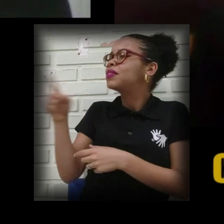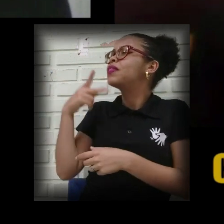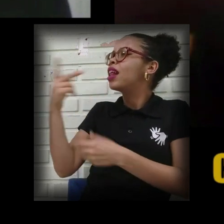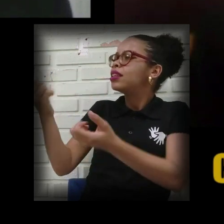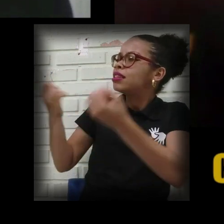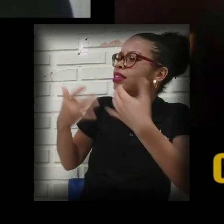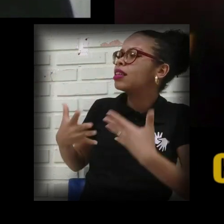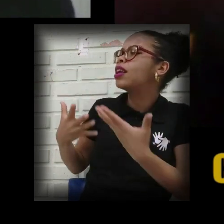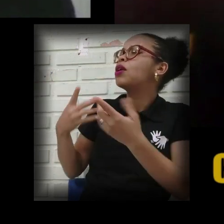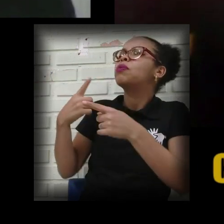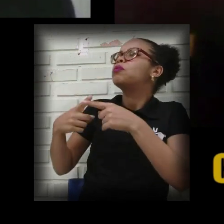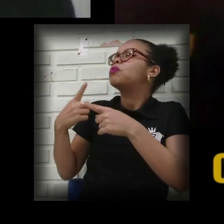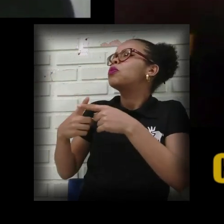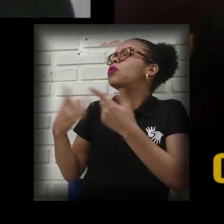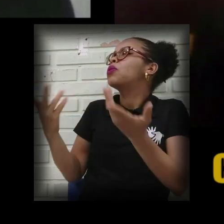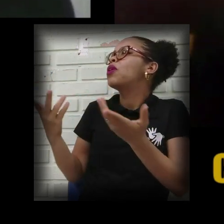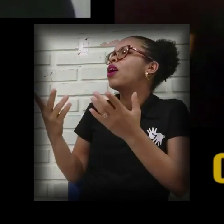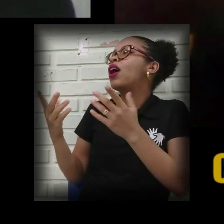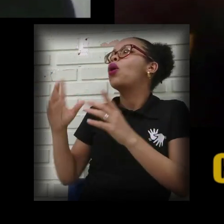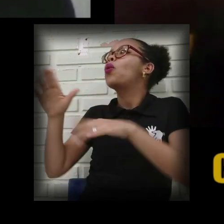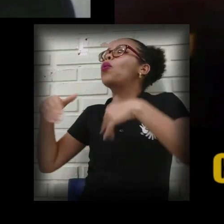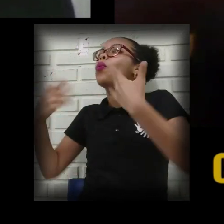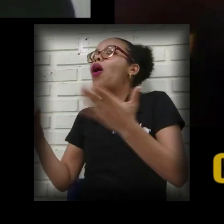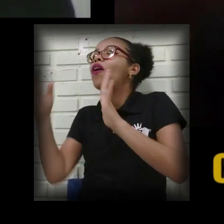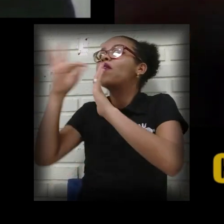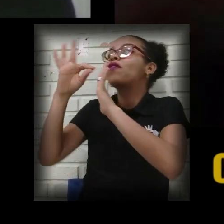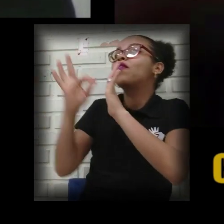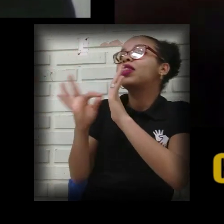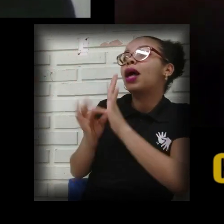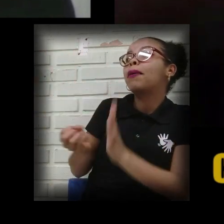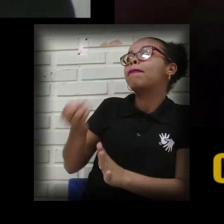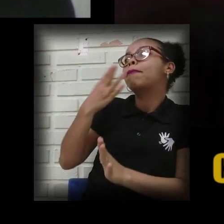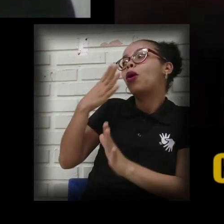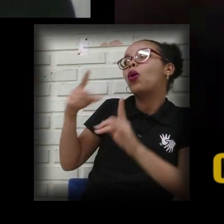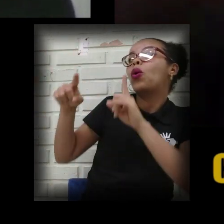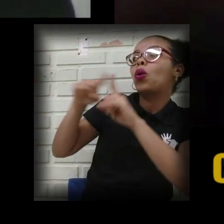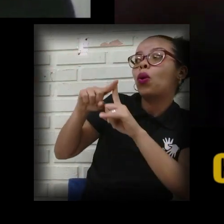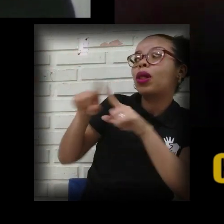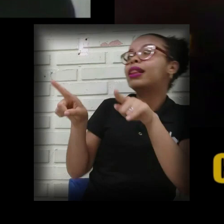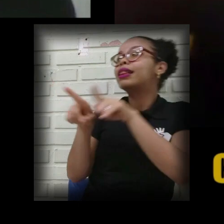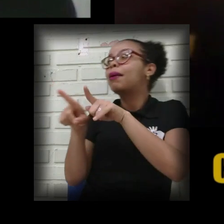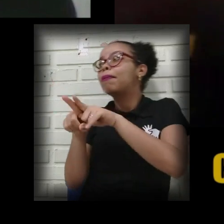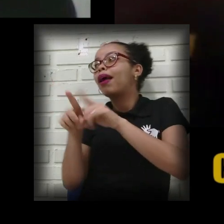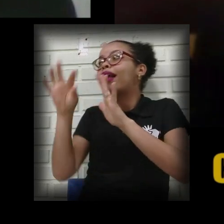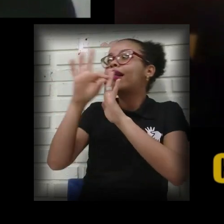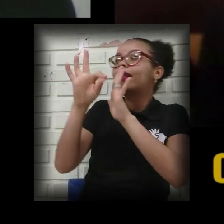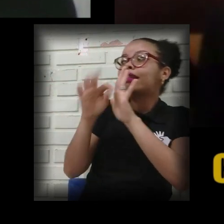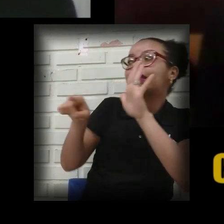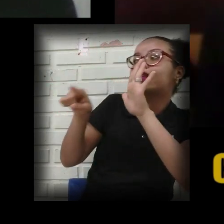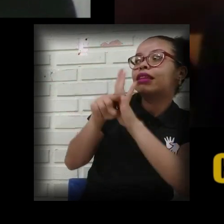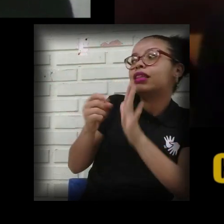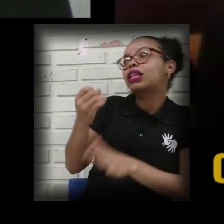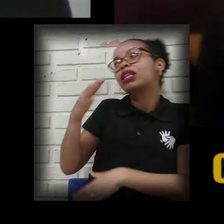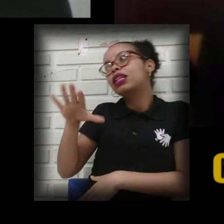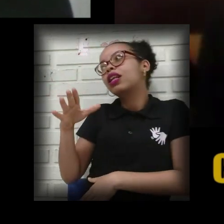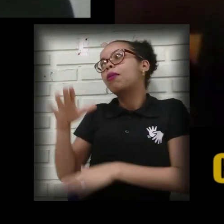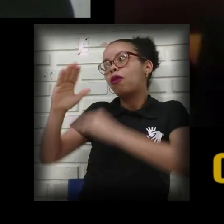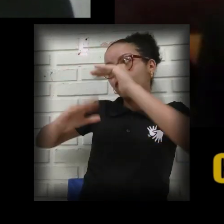gente, Dani, quais são as vantagens e desvantagens de ser um profissional dessa área? Ó, essa